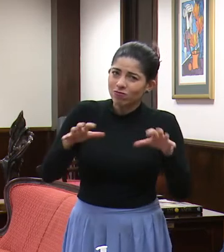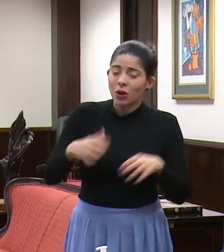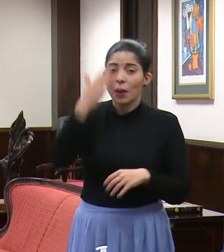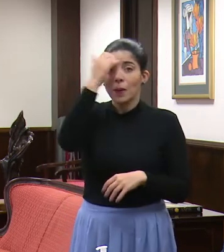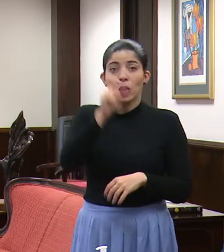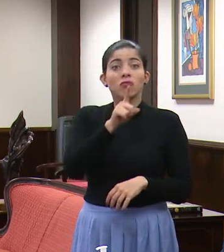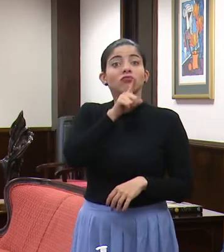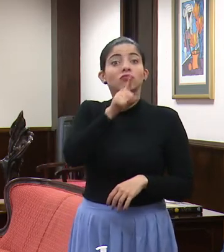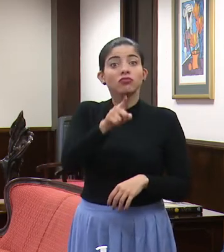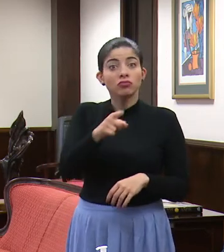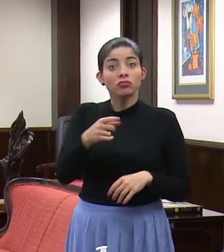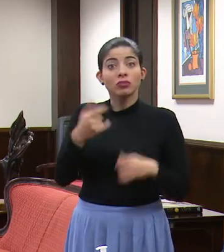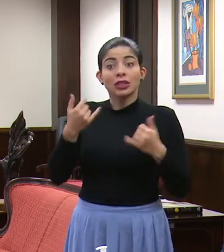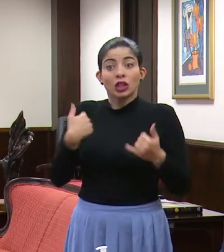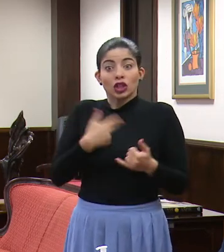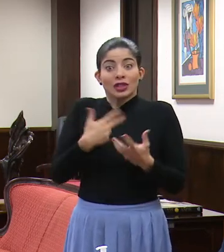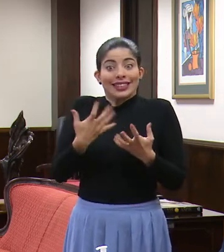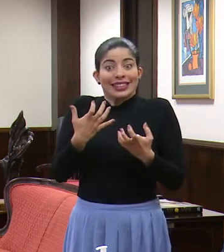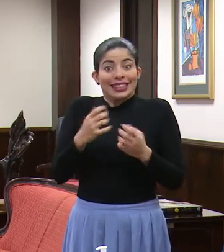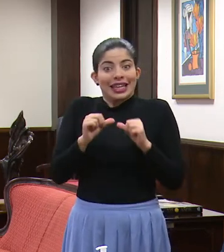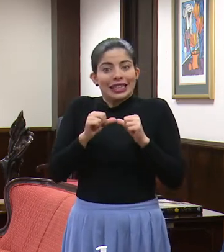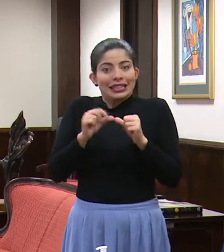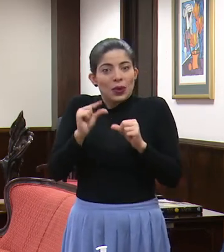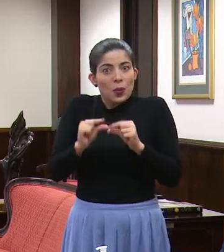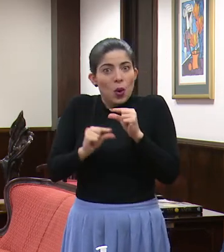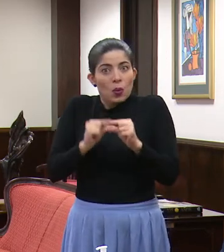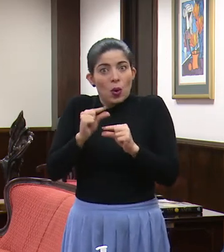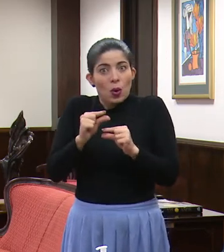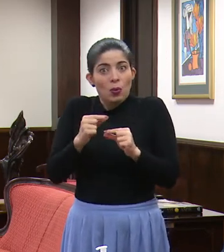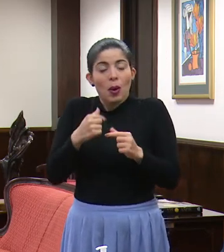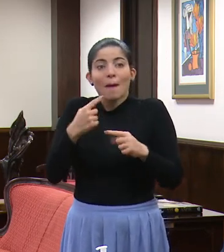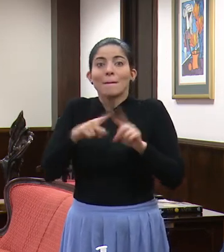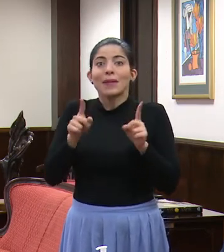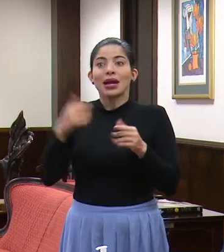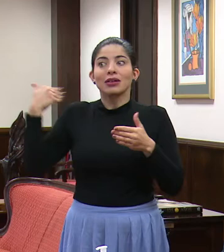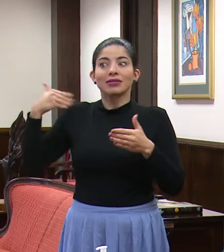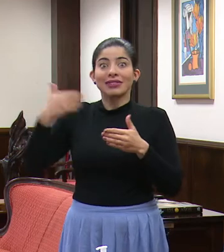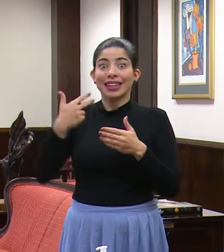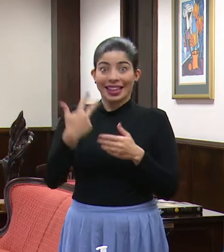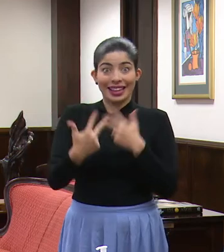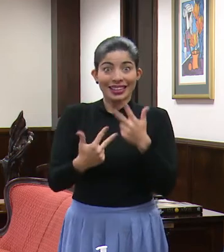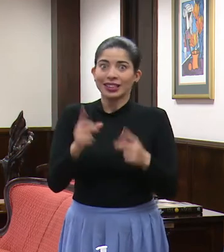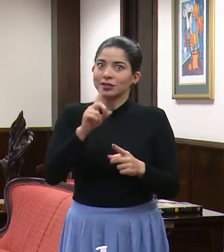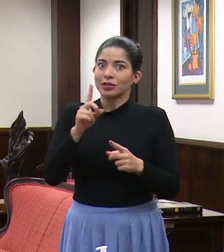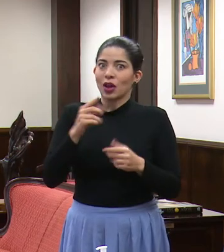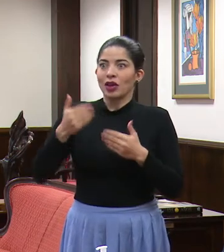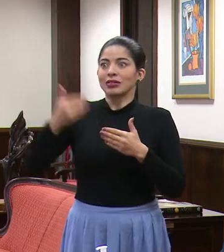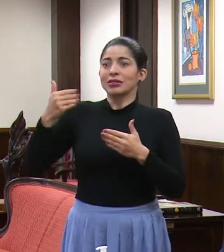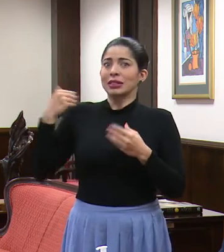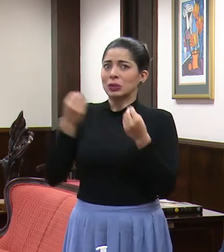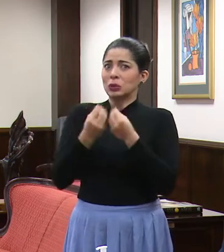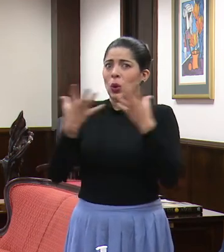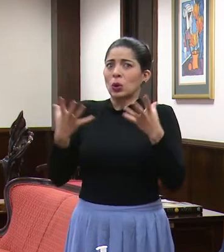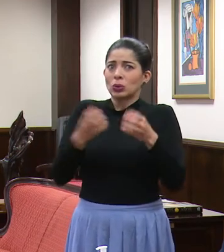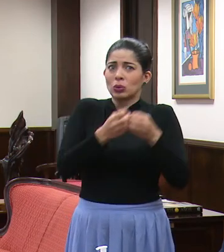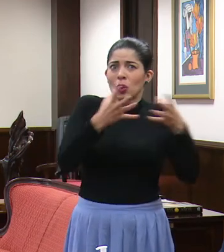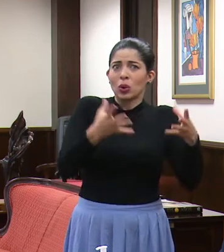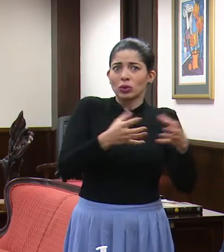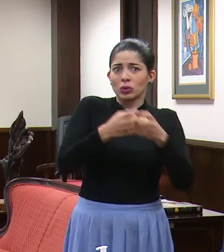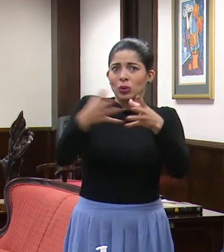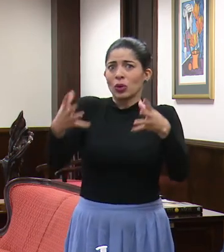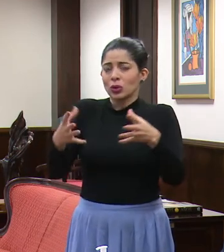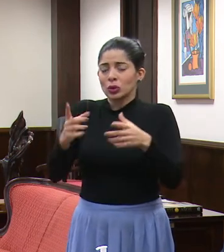si bien es cierto, es la tendencia que quisiéramos tener, todas las proyecciones no nos hablan de tres casos, nos hablan de muchos casos y